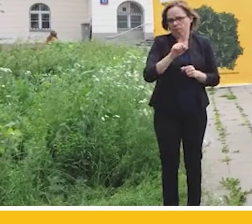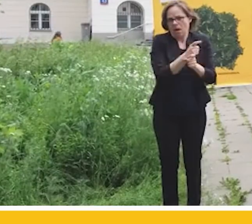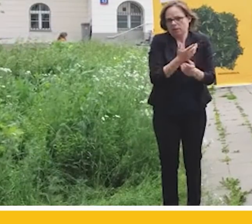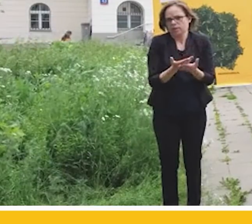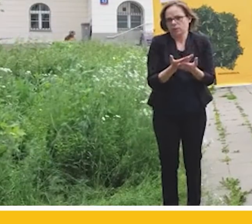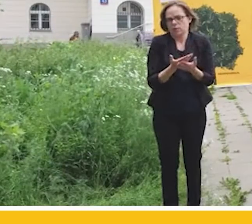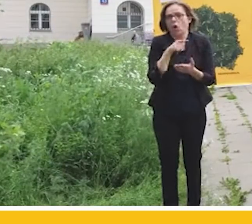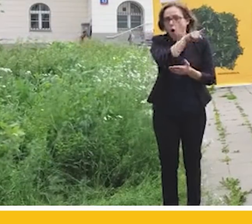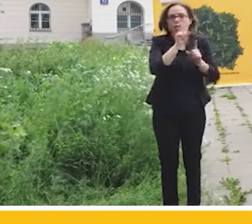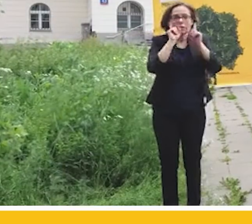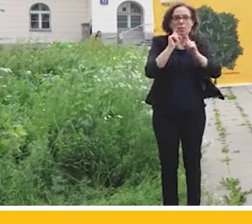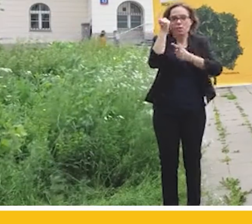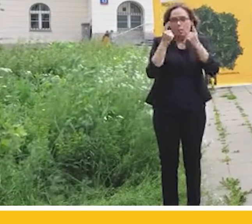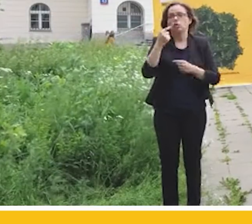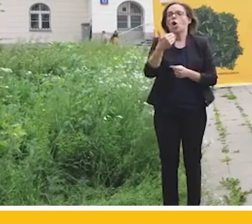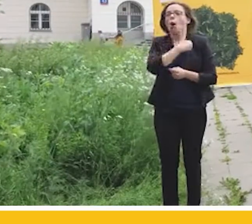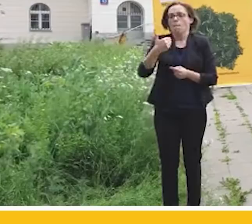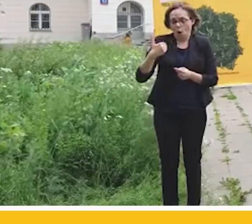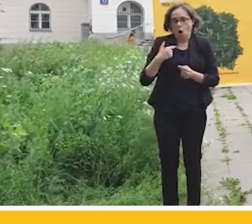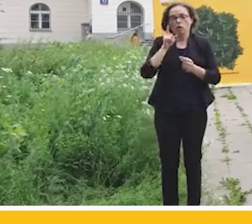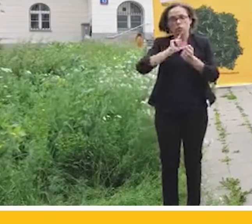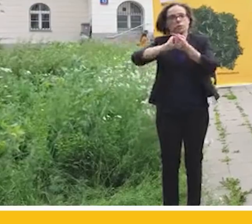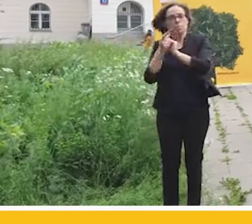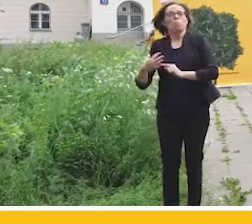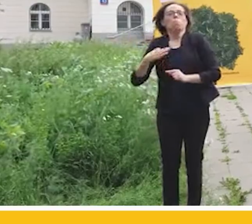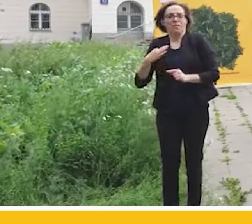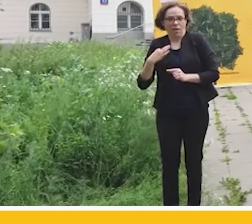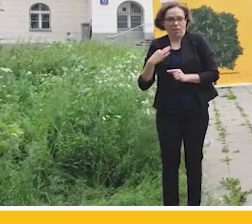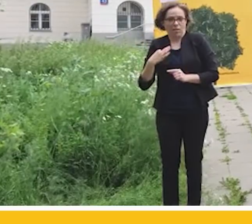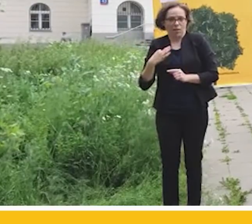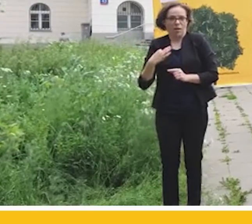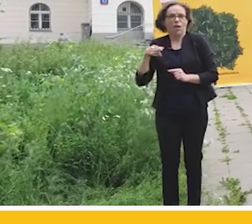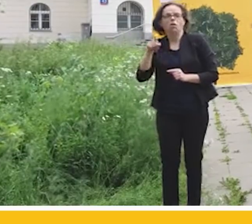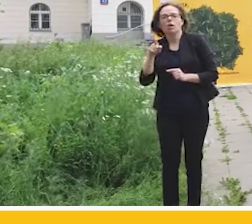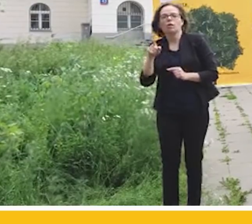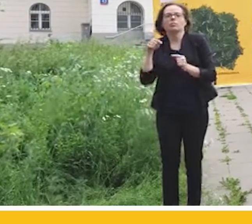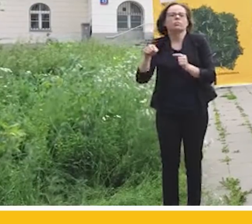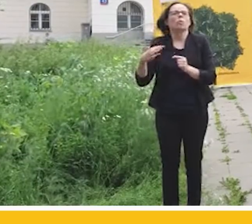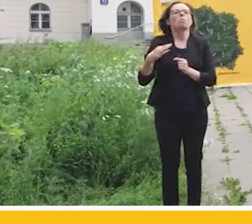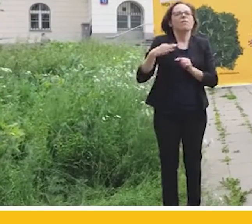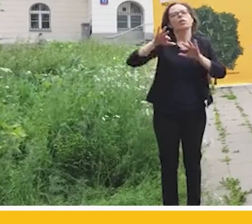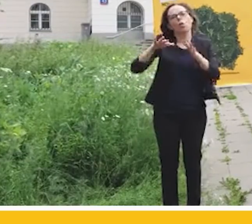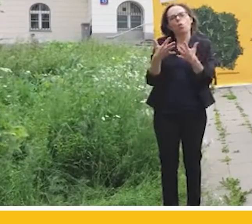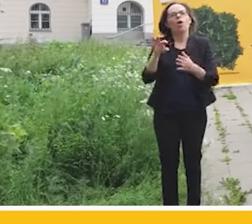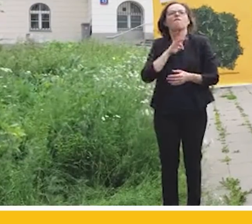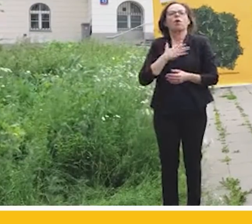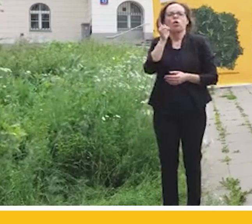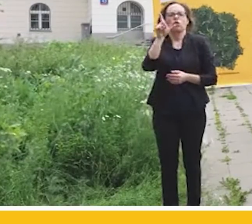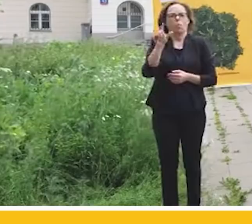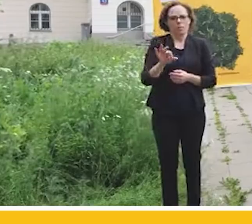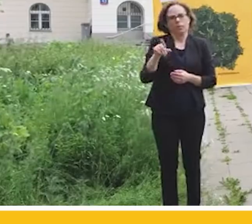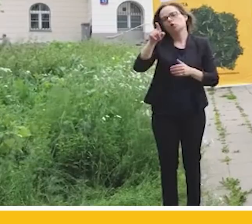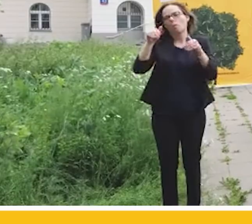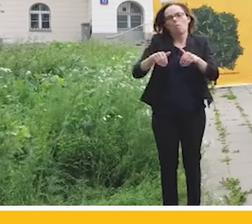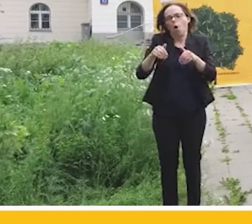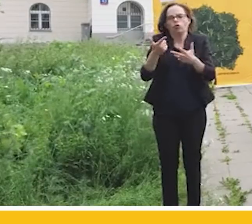uwierzyli, że dokonała się prywatyzacja Rzeczpospolitej Polskiej i to jest taki ogródek, takie podwóreczko Prawa i Sprawiedliwości, w którym mogą przekładać sobie rzeczy